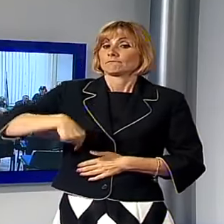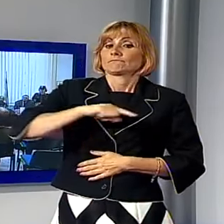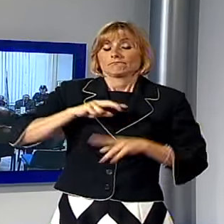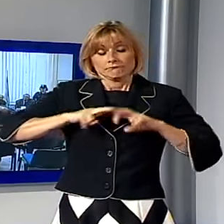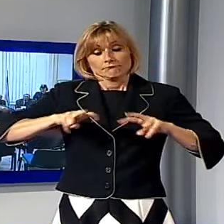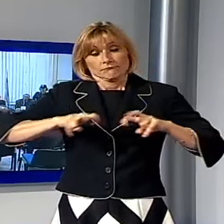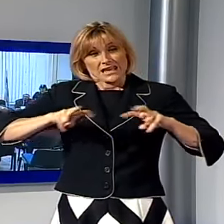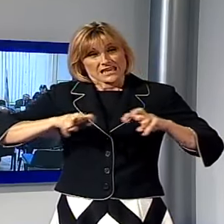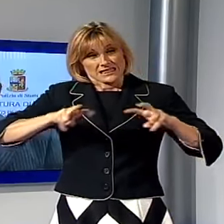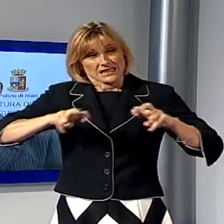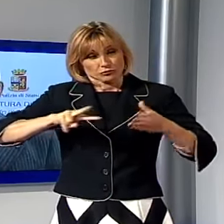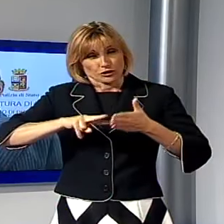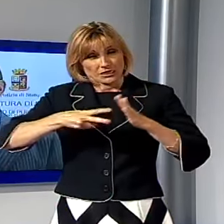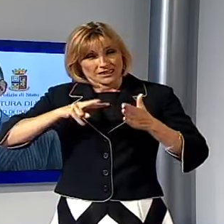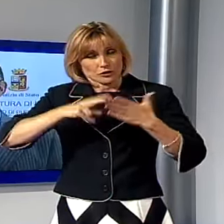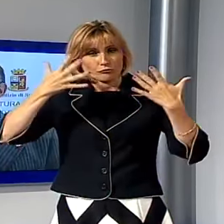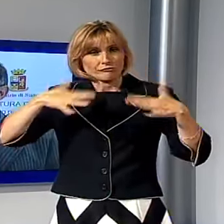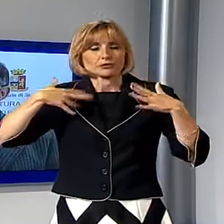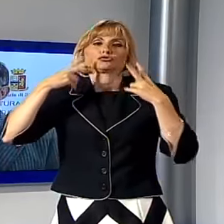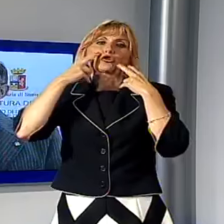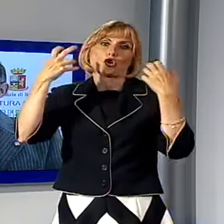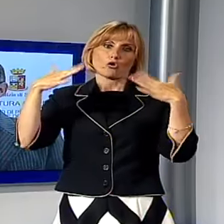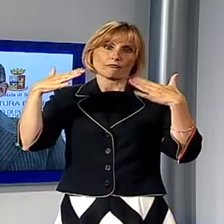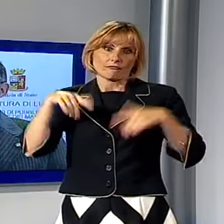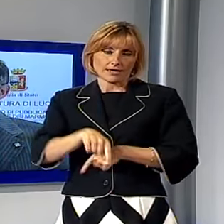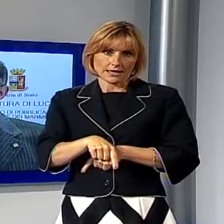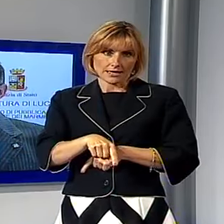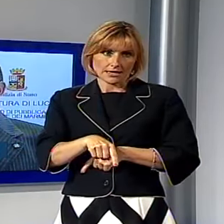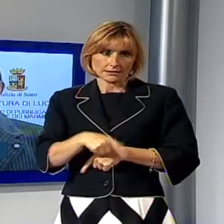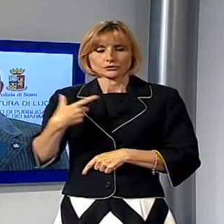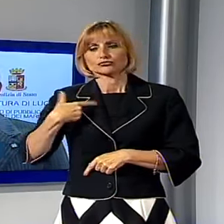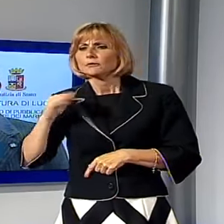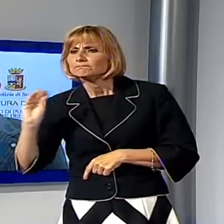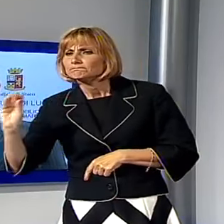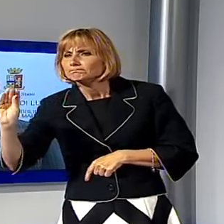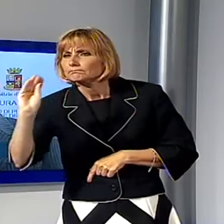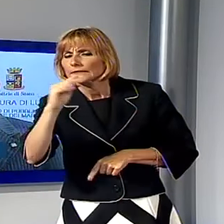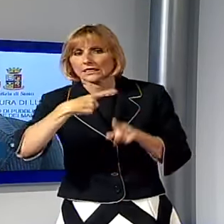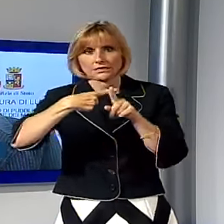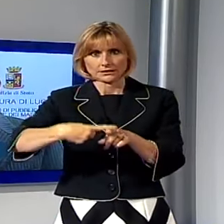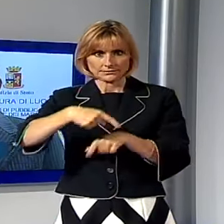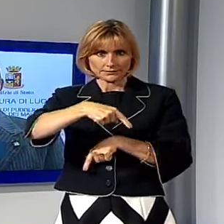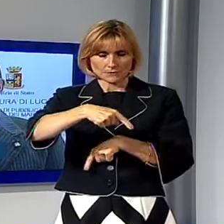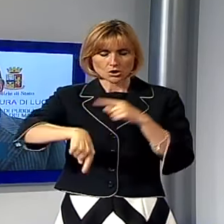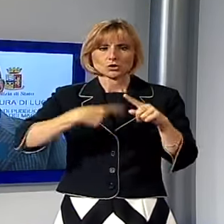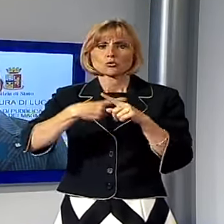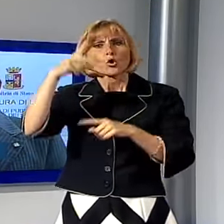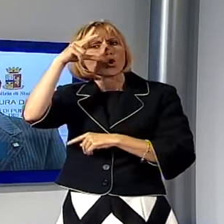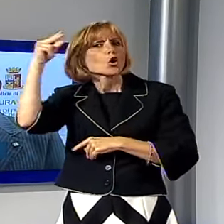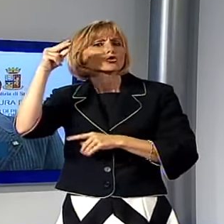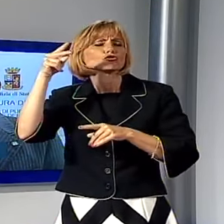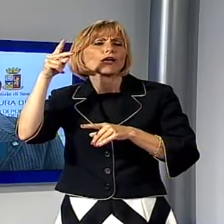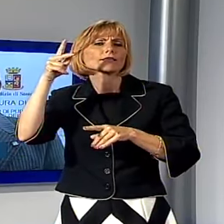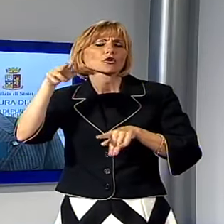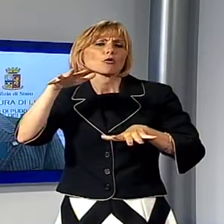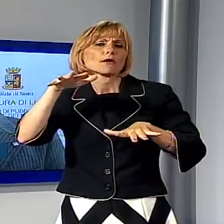'indagine in senso tecnico quindi usando le testimonianze delle persone e la nostra conoscenza degli ambienti giovanili.